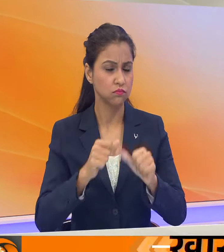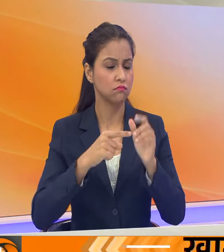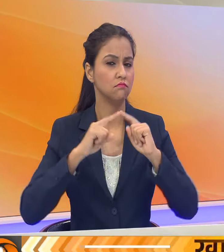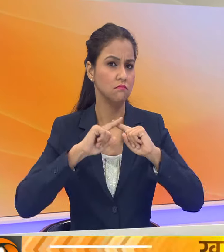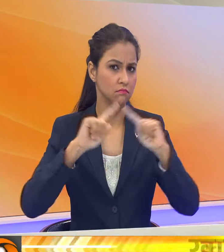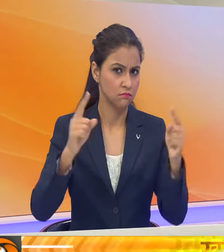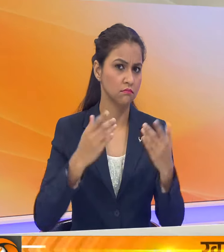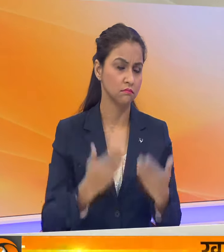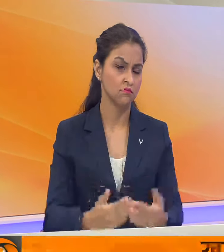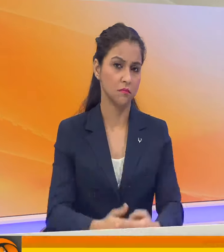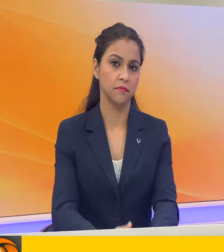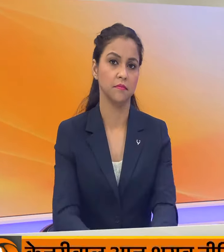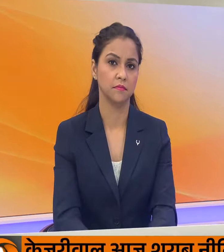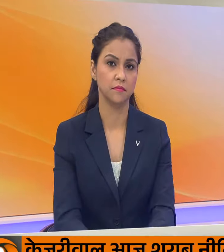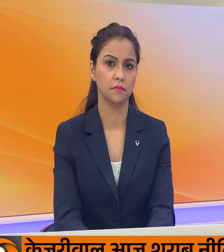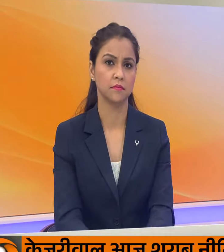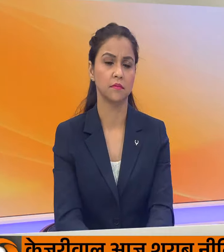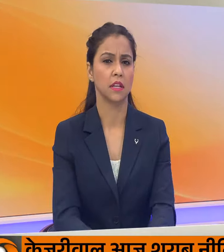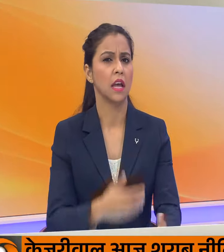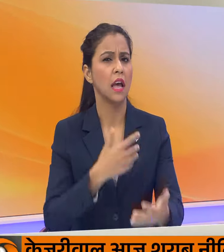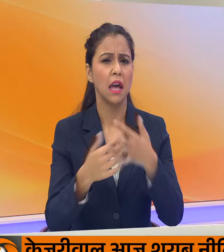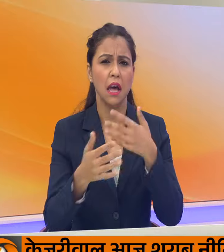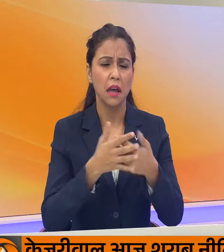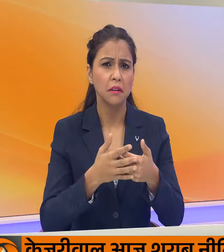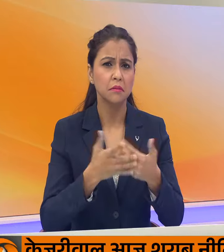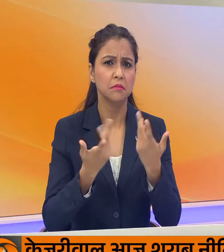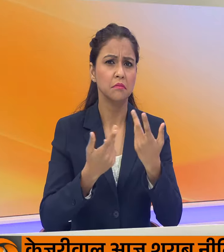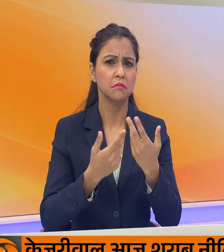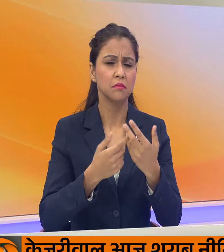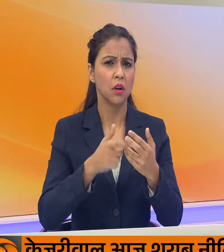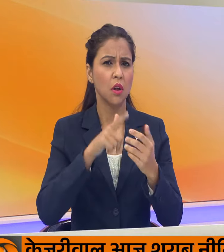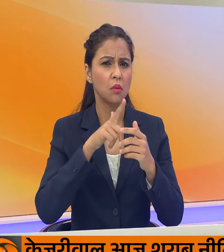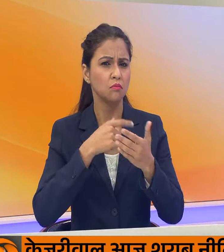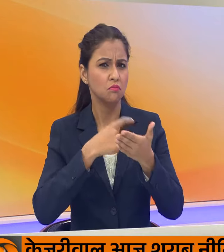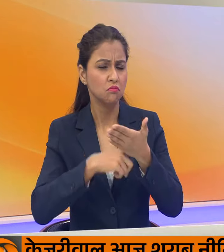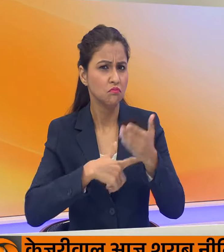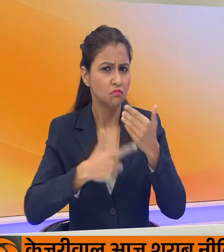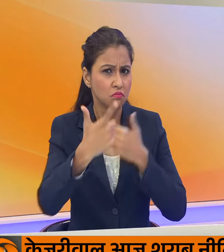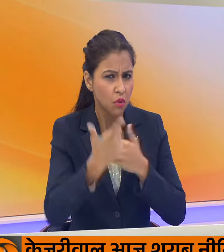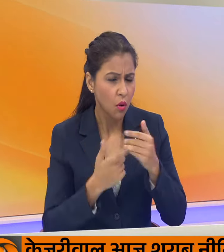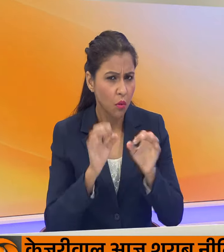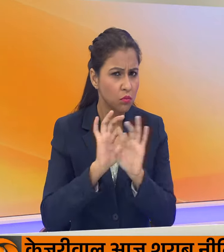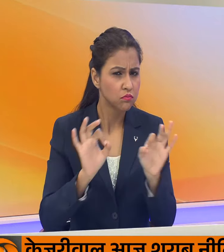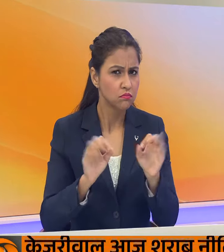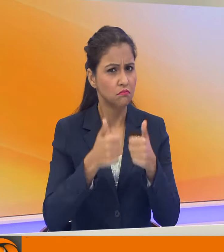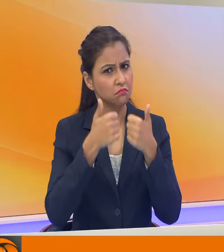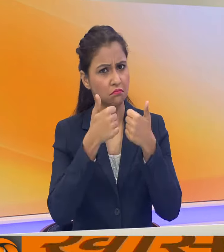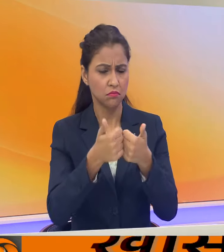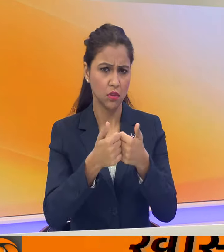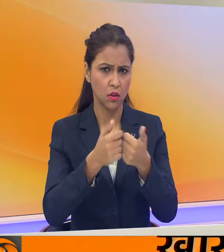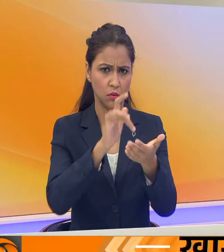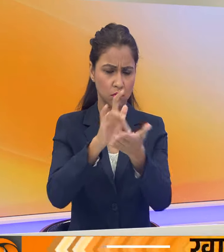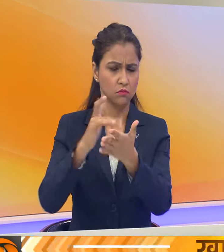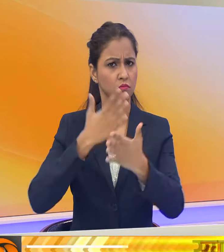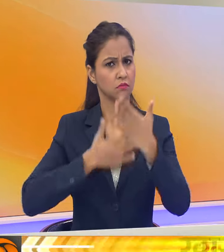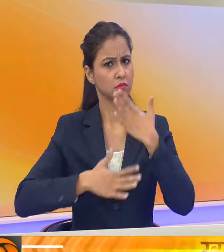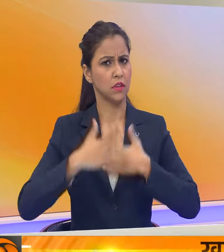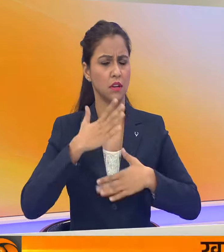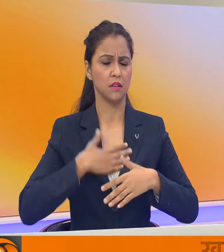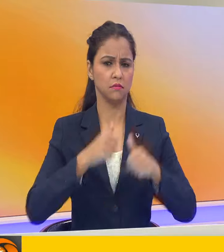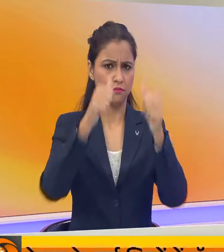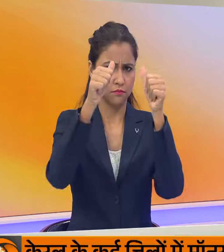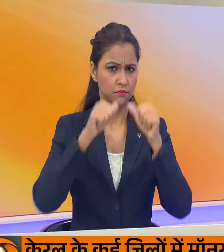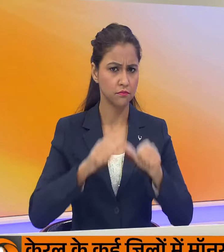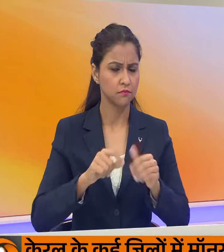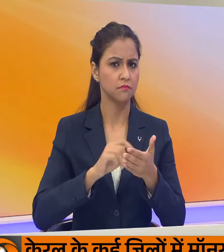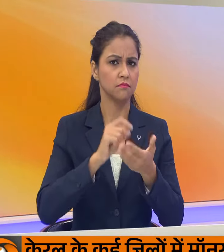डिक्लेर किये किसी भी प्रकार की कोई law and order situation स्टेट में देखी नहीं गई है सबी जगह पर शांति पून और स्वाधर पून